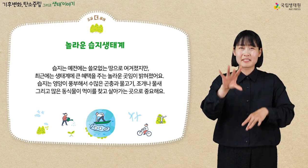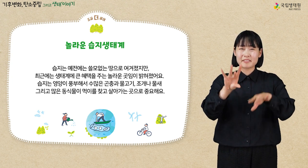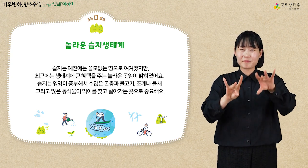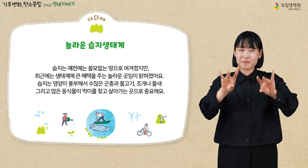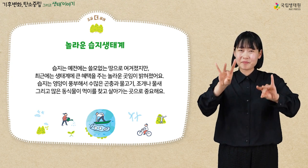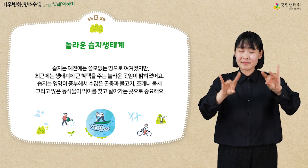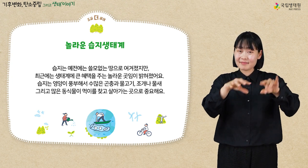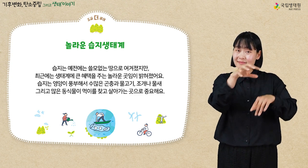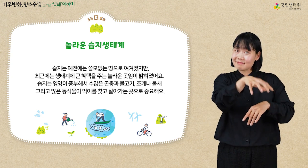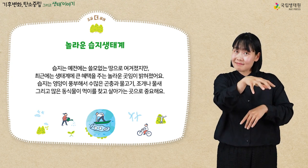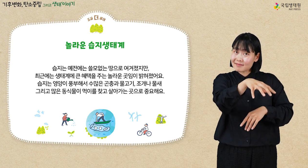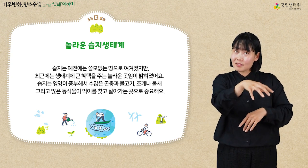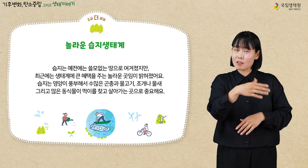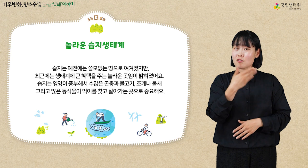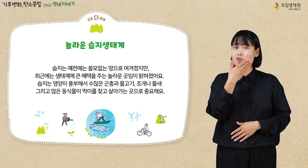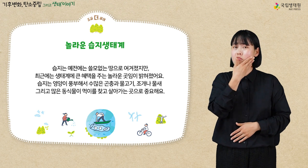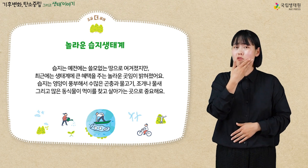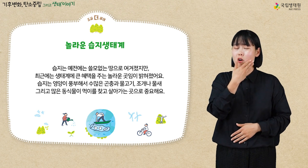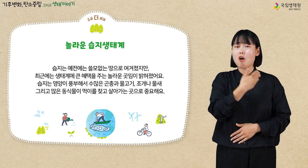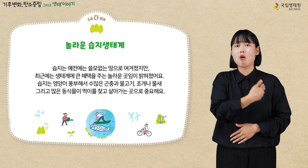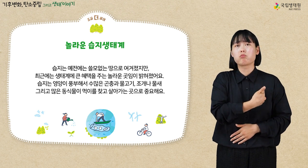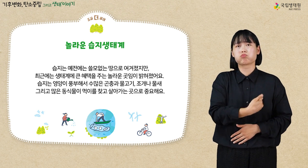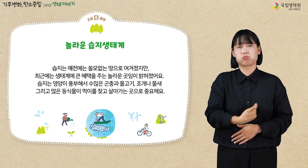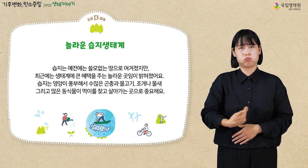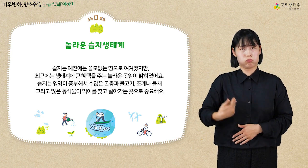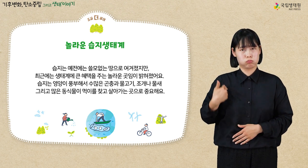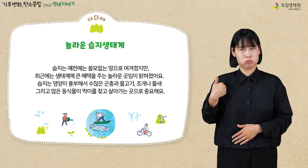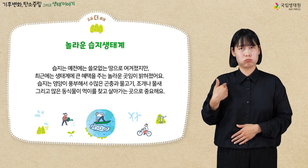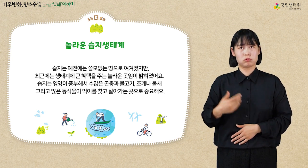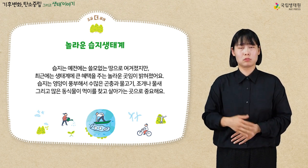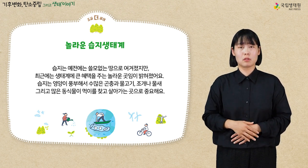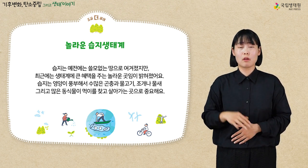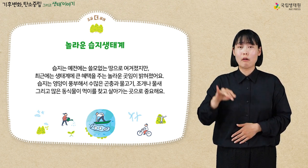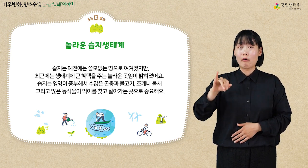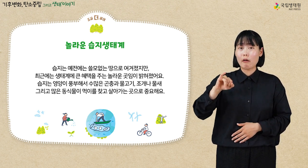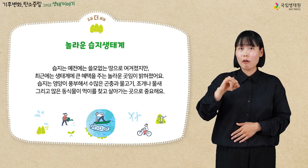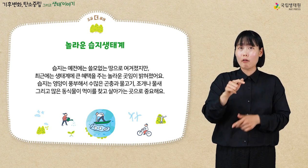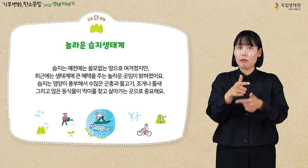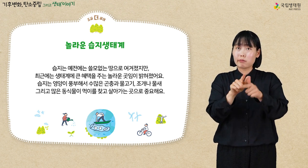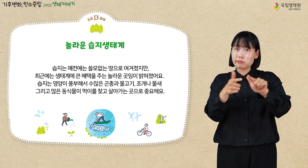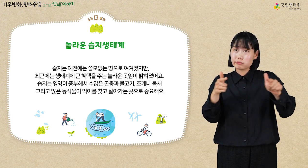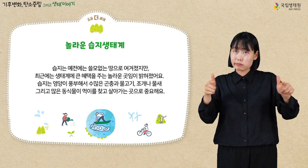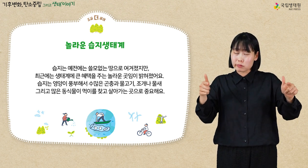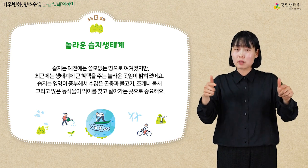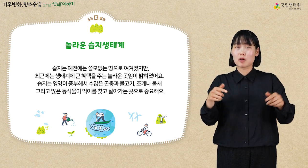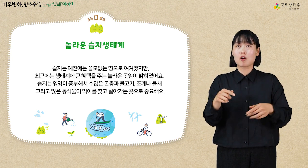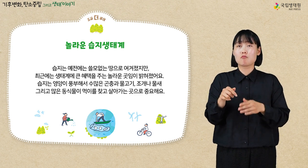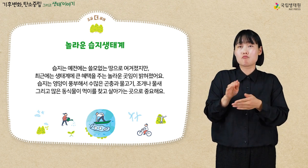습지는 영양이 풍부해서 수많은 곤충과 물고기